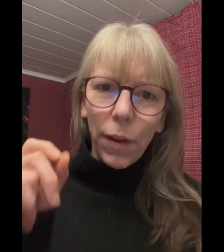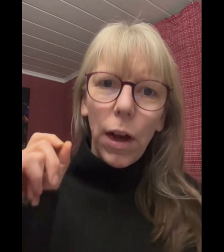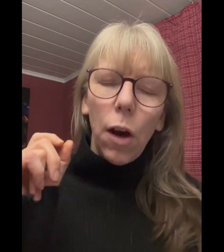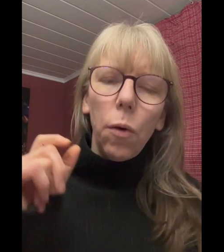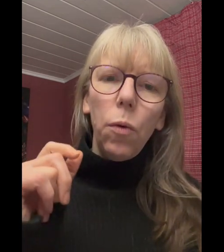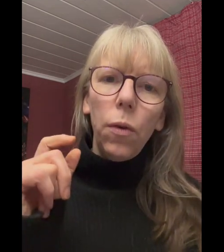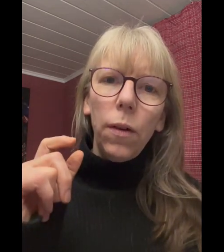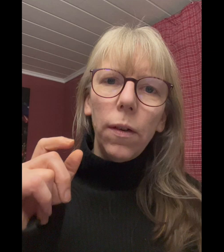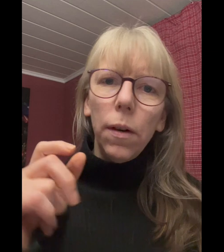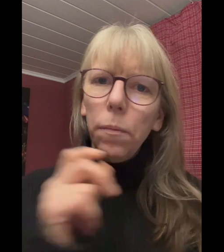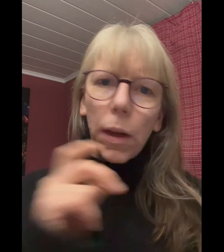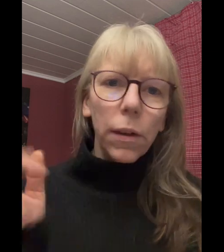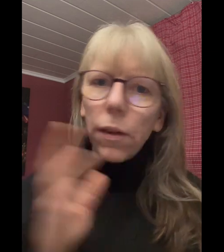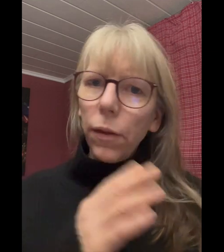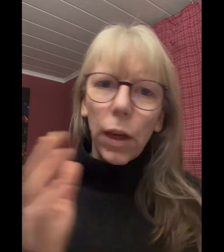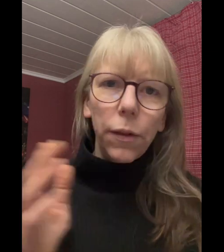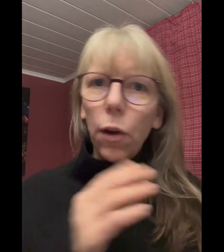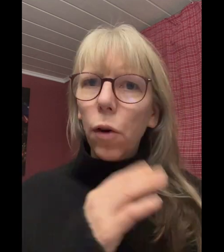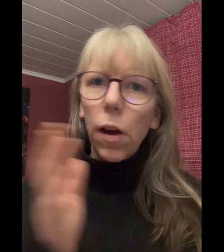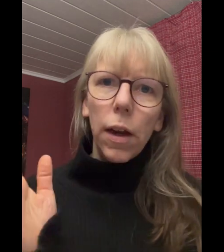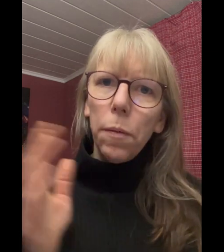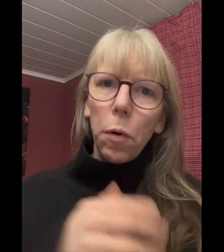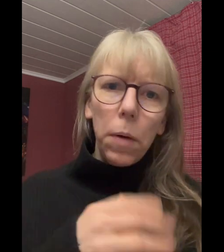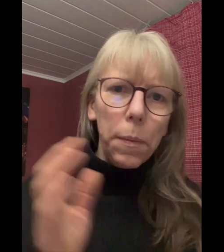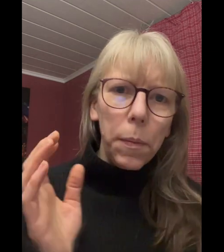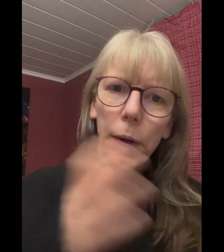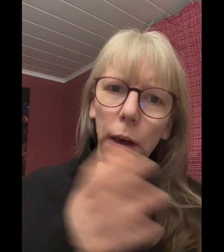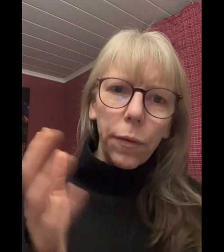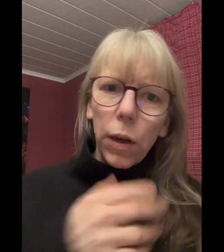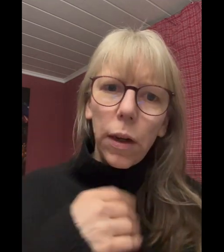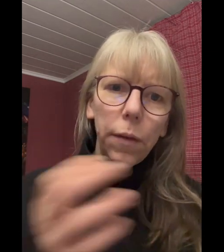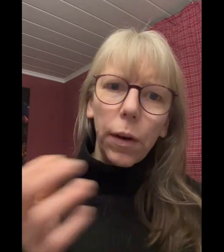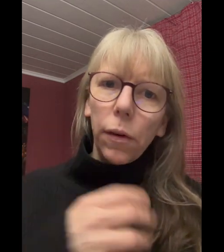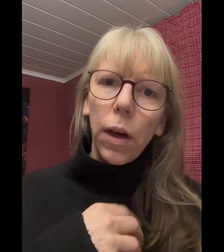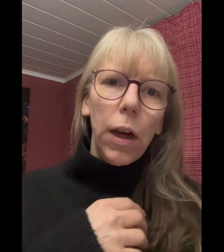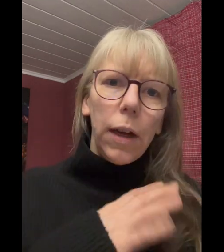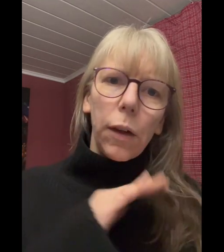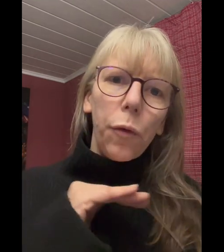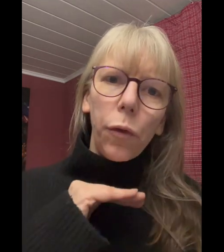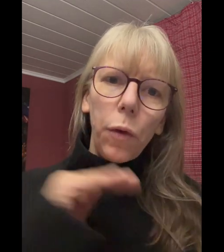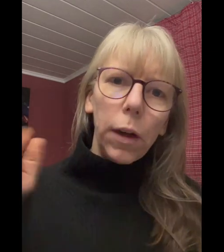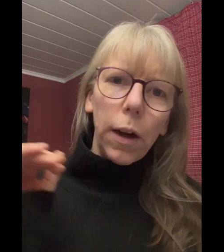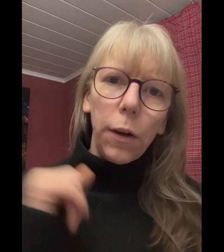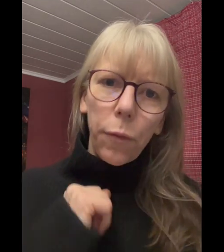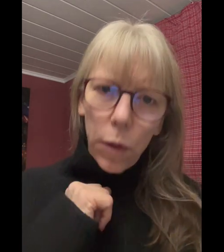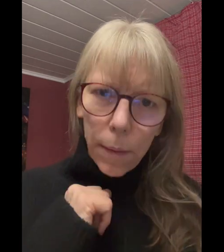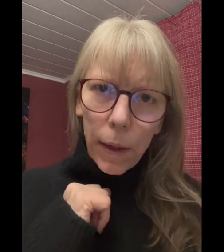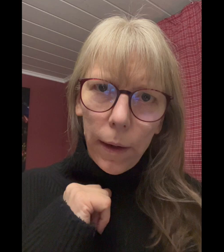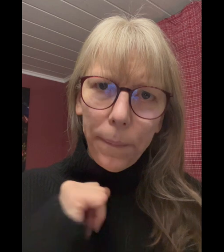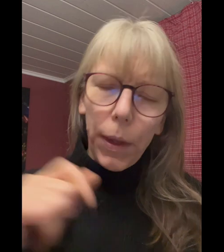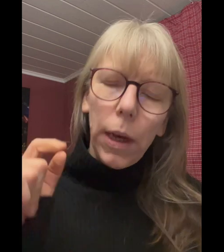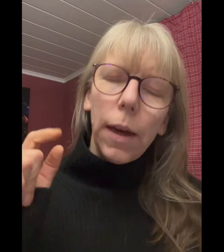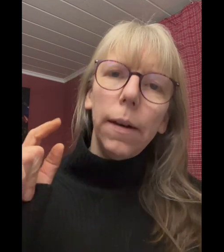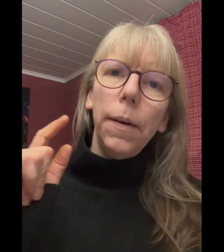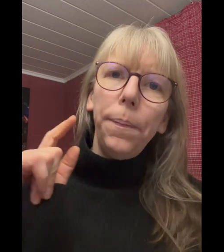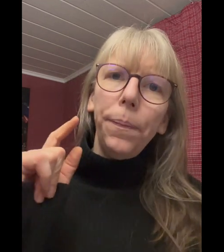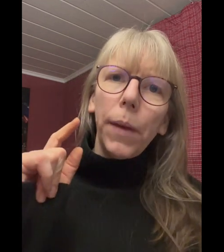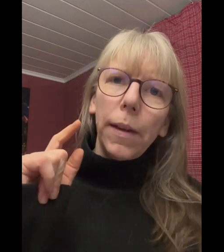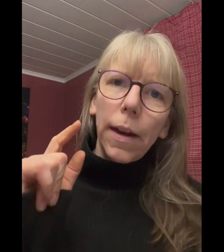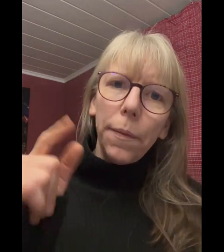und da sagte sie, hat sie auch gar keine Probleme mit Kaffee, Tee, Wasser, das funktioniert alles wunderbar. Dann haben